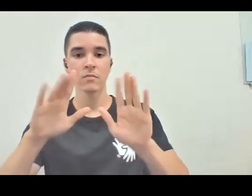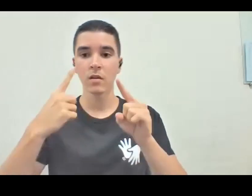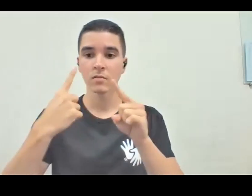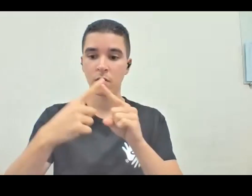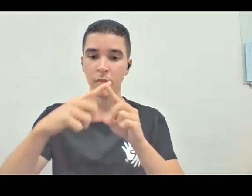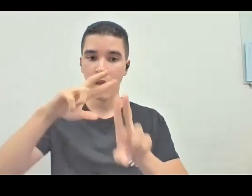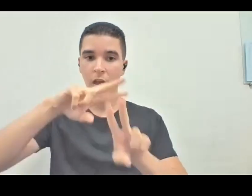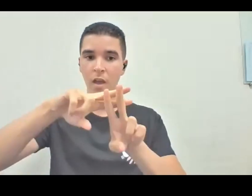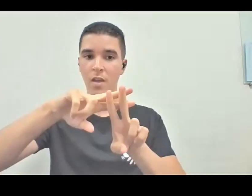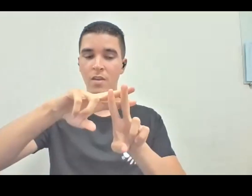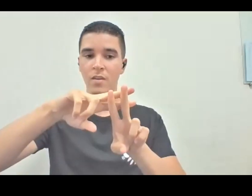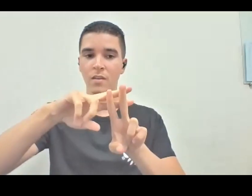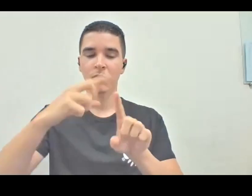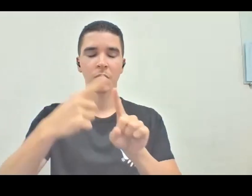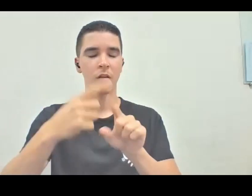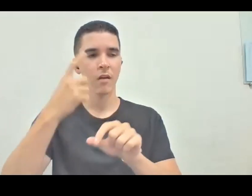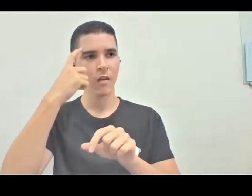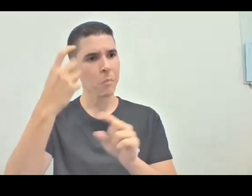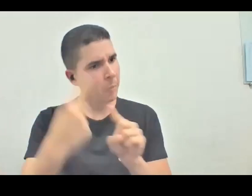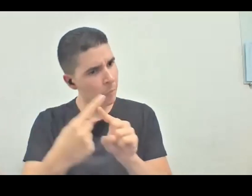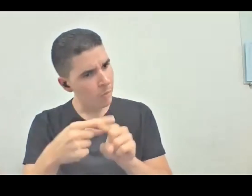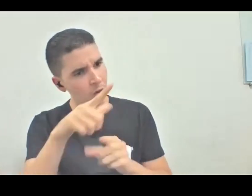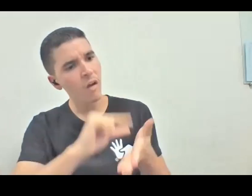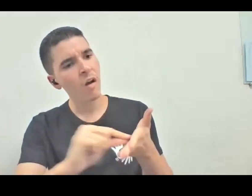pessoa que falar por que que você está escrevendo isso aqui. Exato.